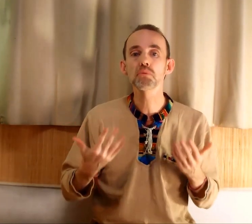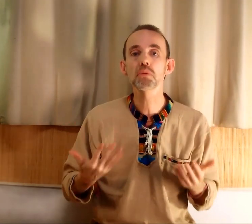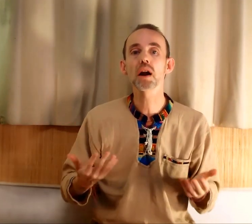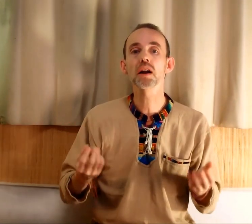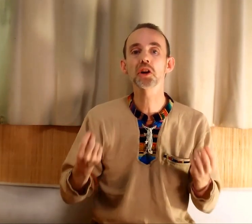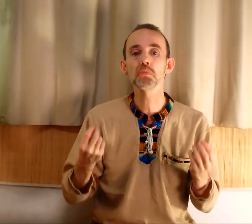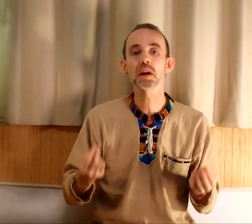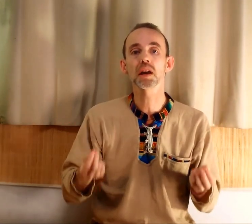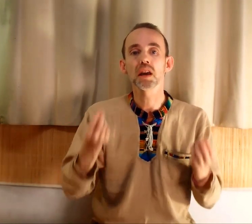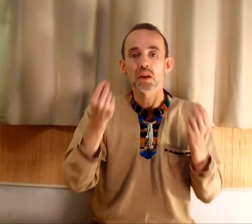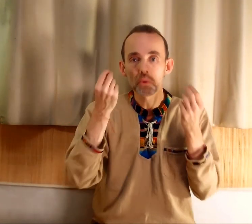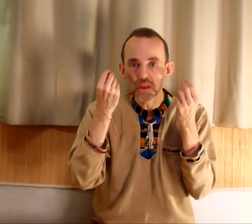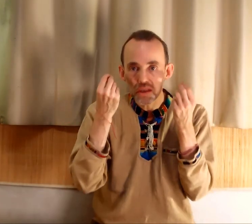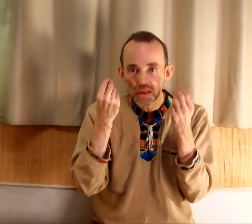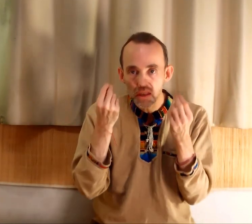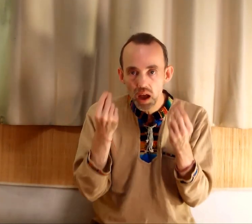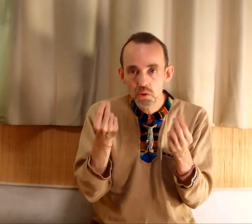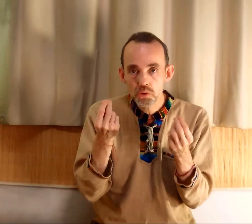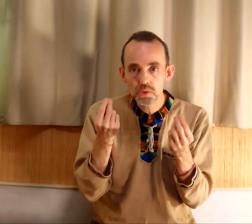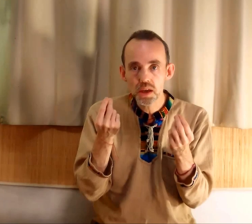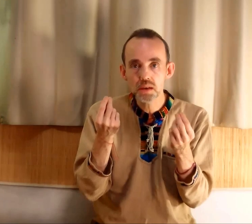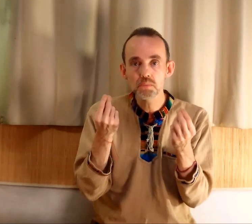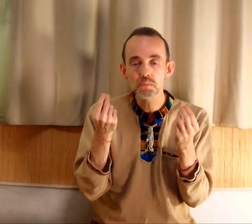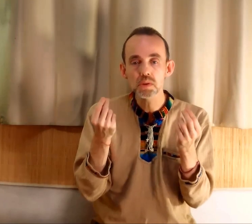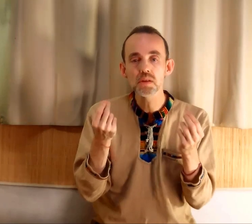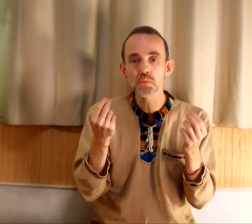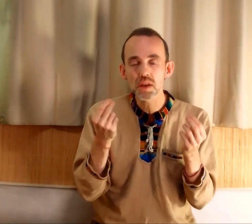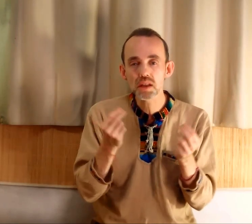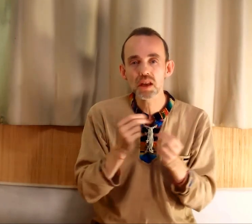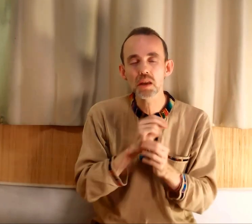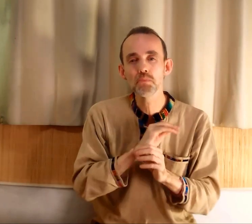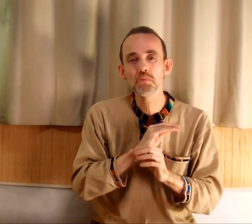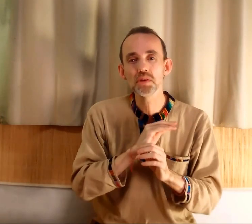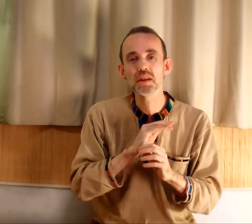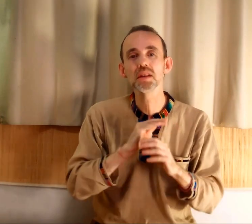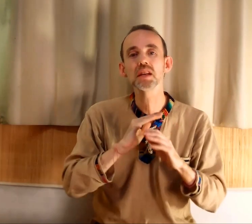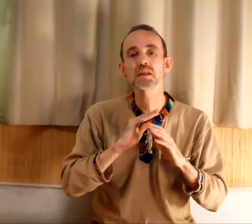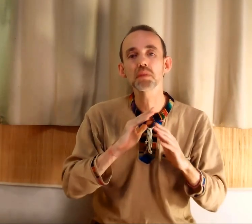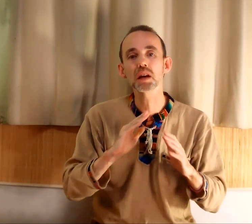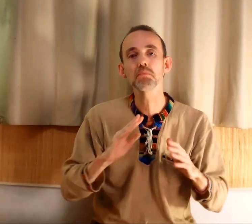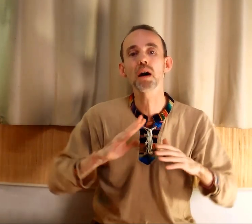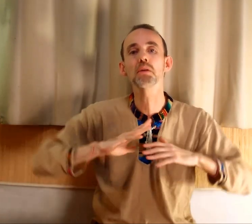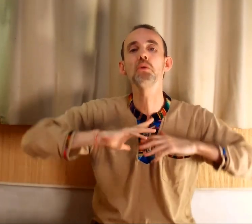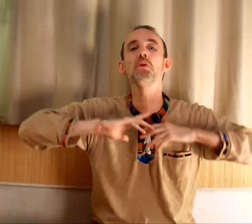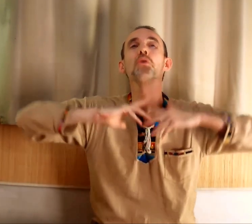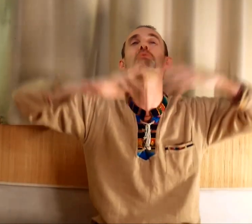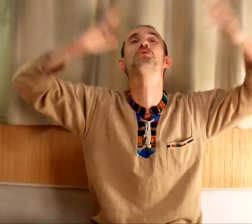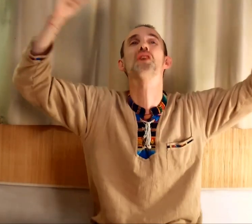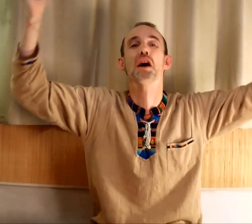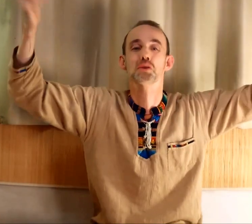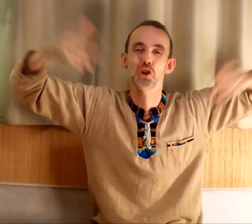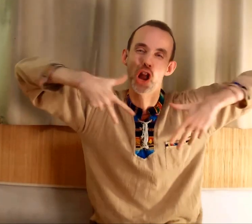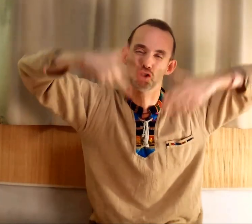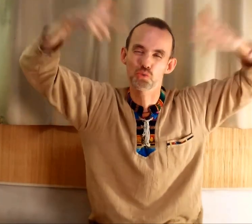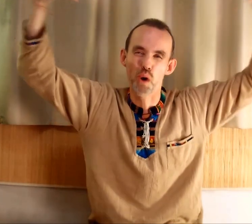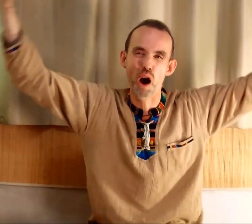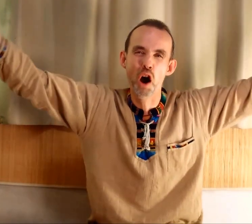pourraient récupérer. Donc c'est ça le conseil. Si vous êtes épuisé, n'espérez pas que l'enthousiasme, la joie,